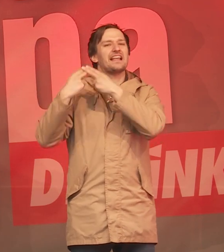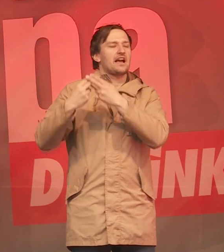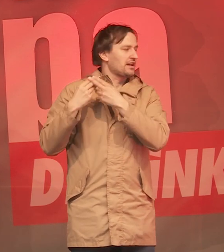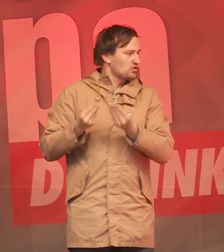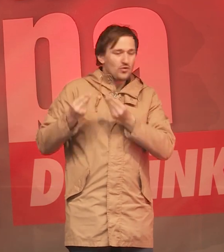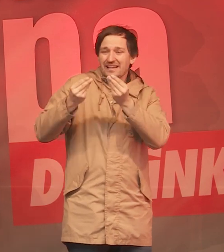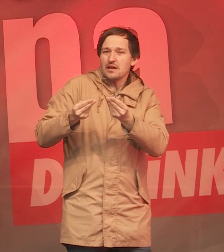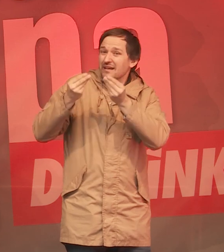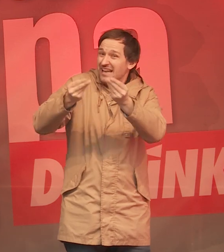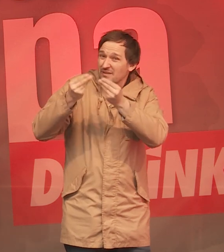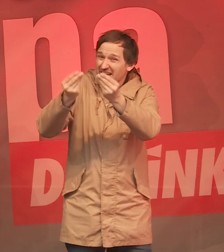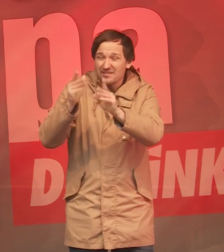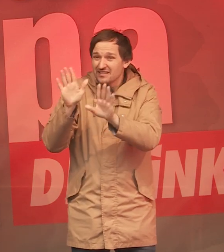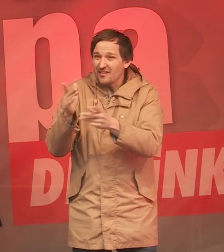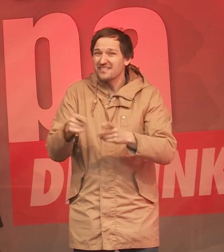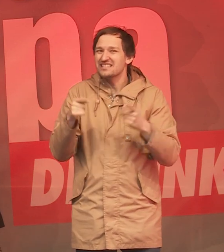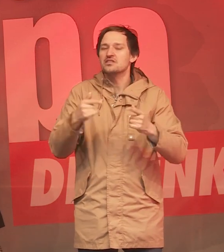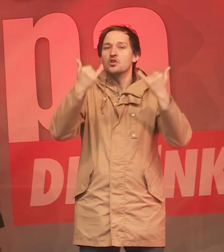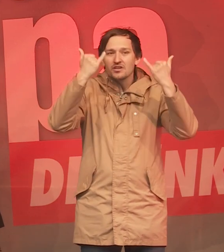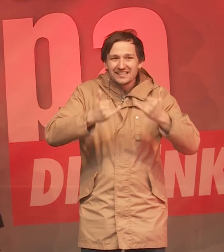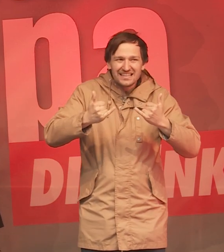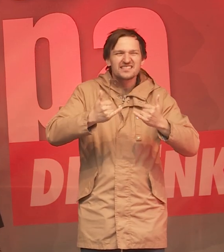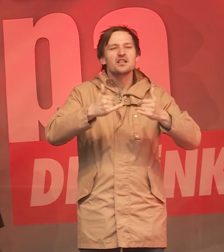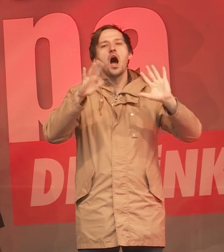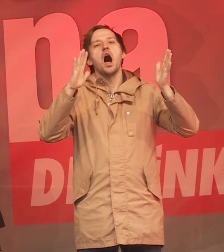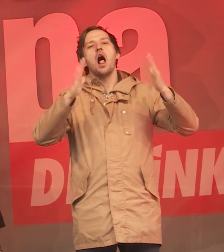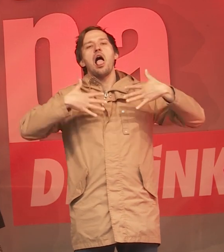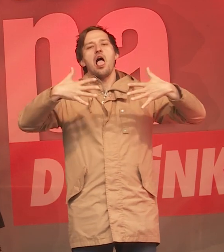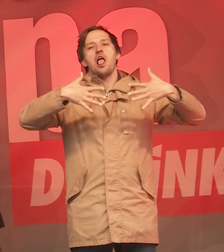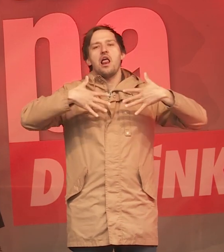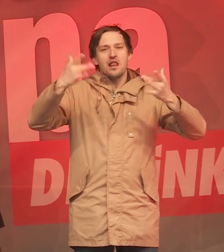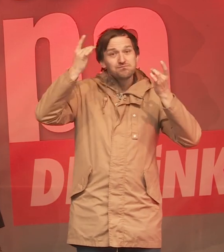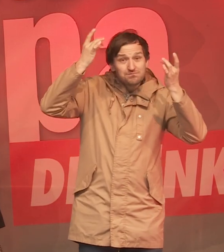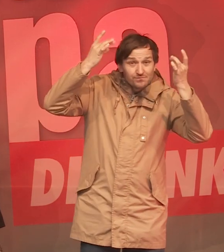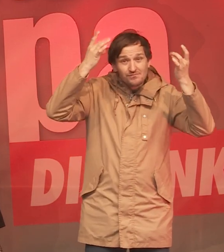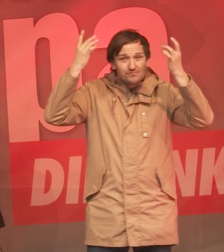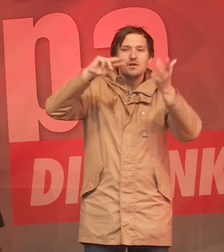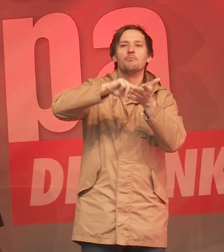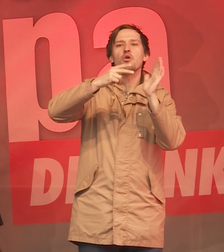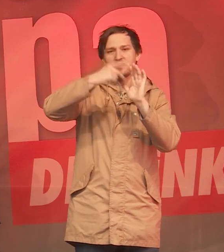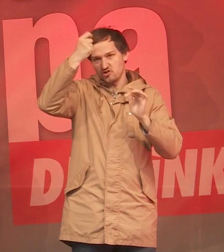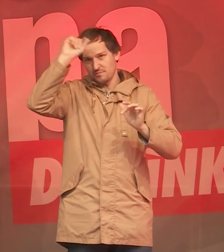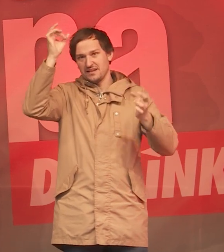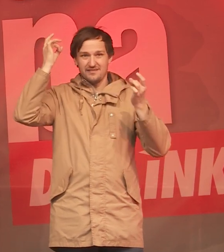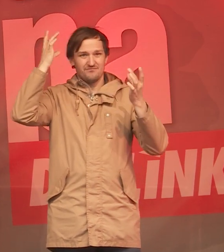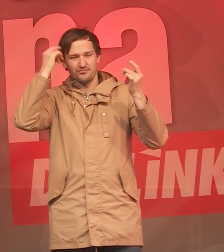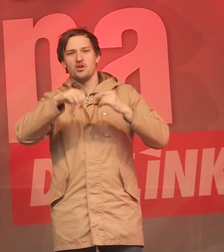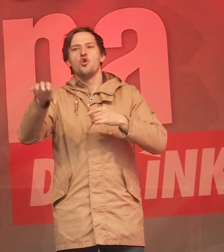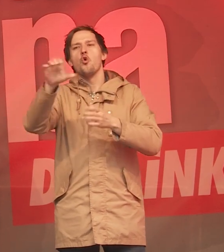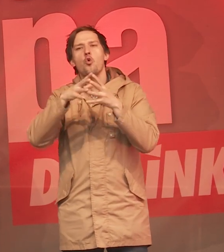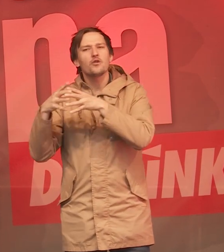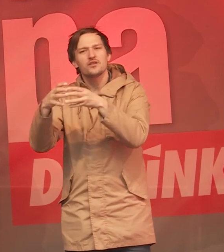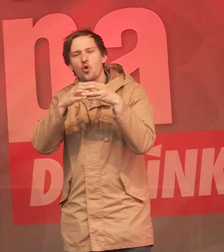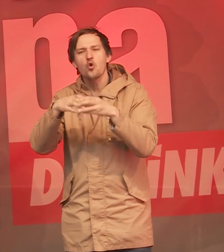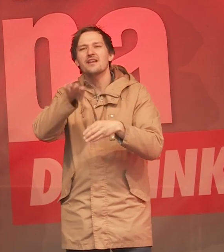Generation weitervererben. Und seitdem herrscht eine Schnappatmung im politischen Berlin, bei Union, bei